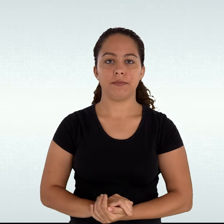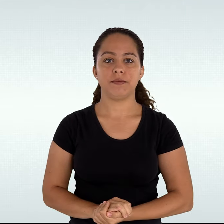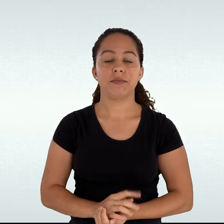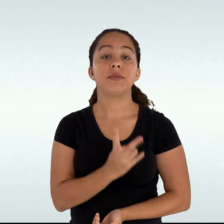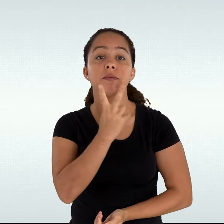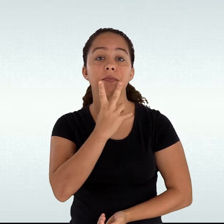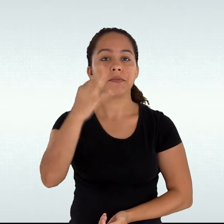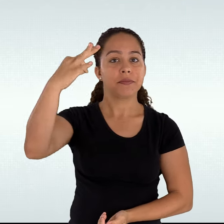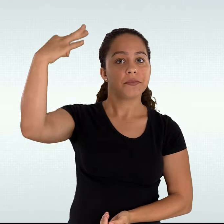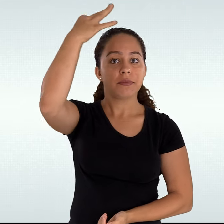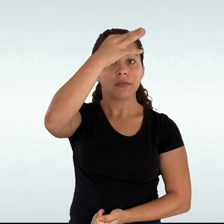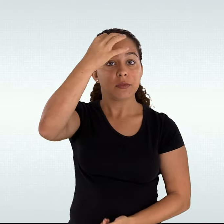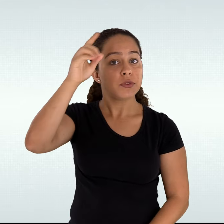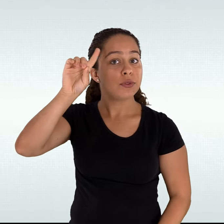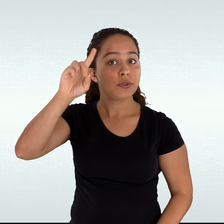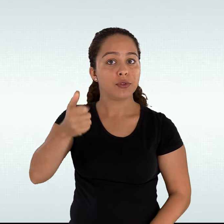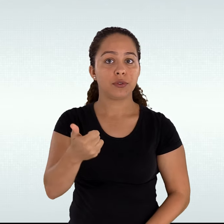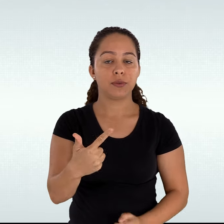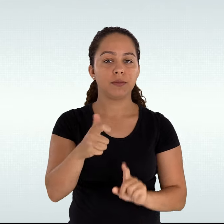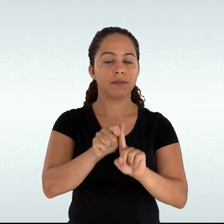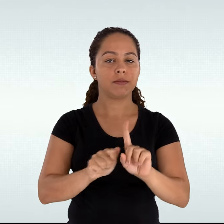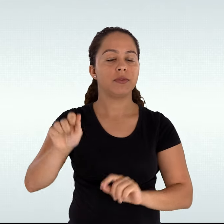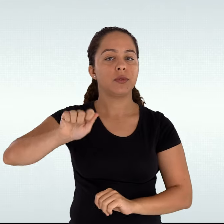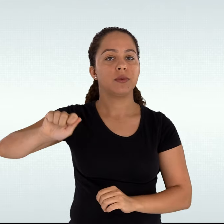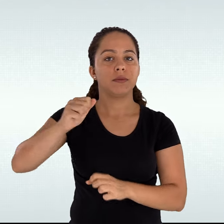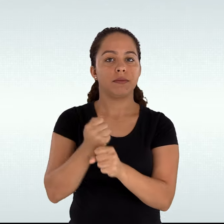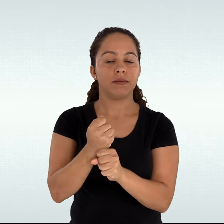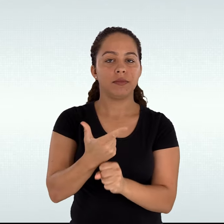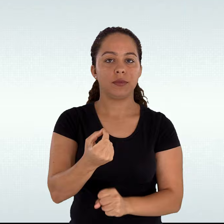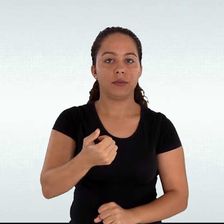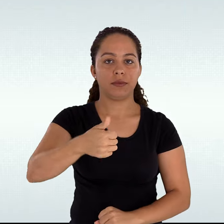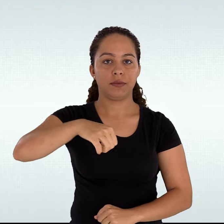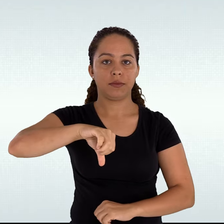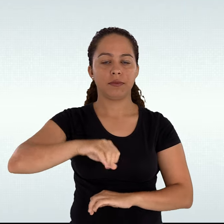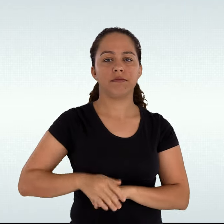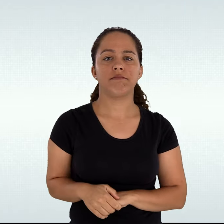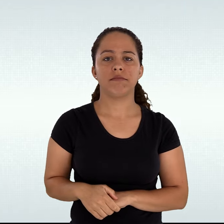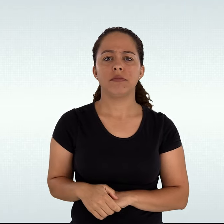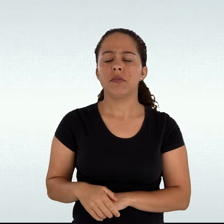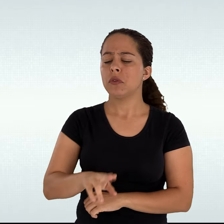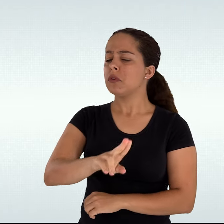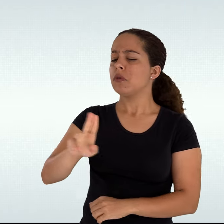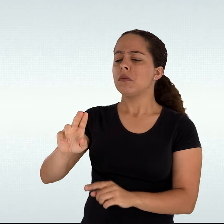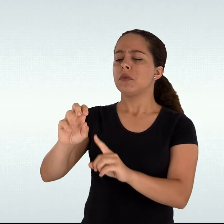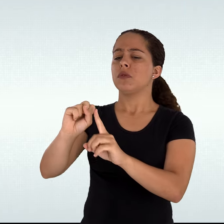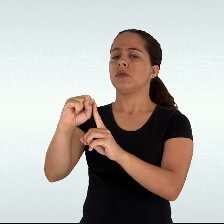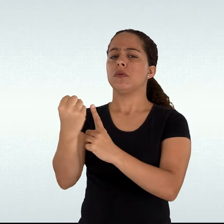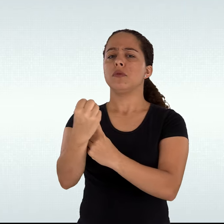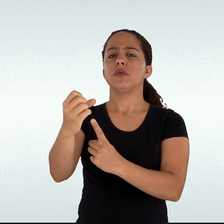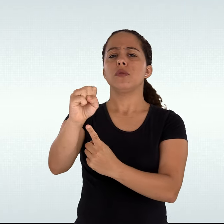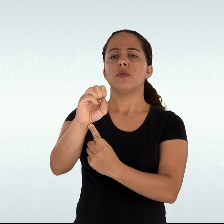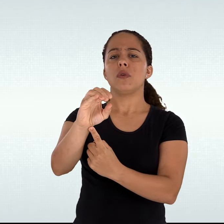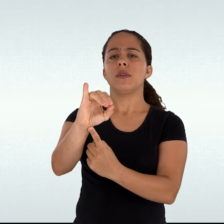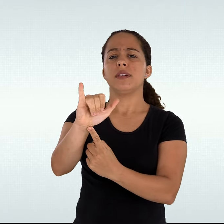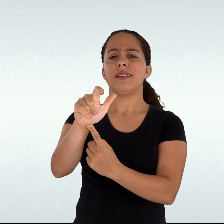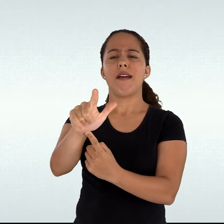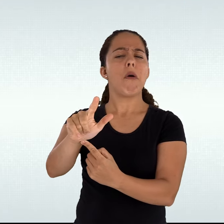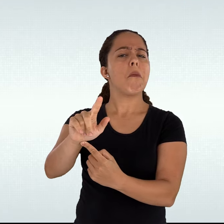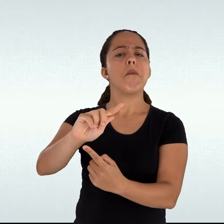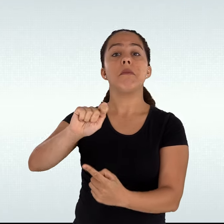Vitória, Espírito Santo, 12 de agosto de 2019. O termo nome